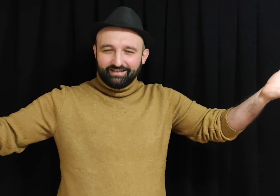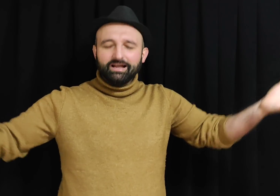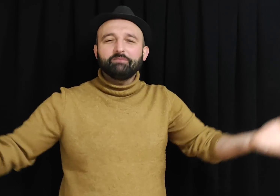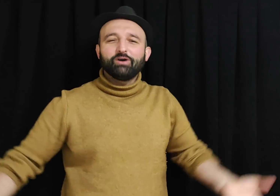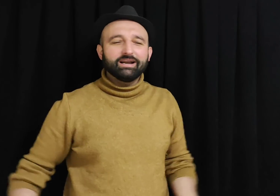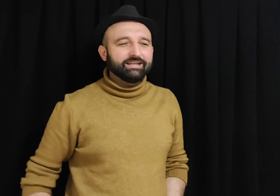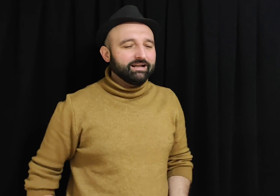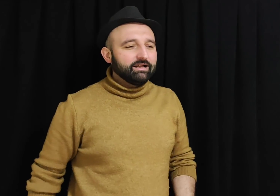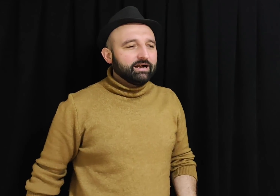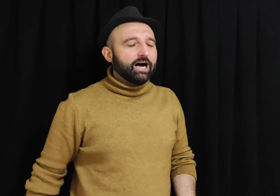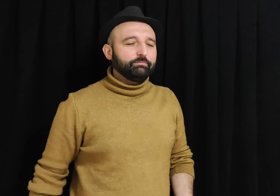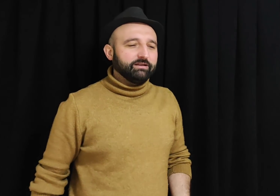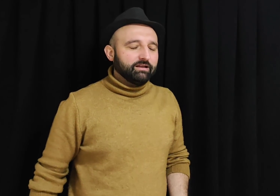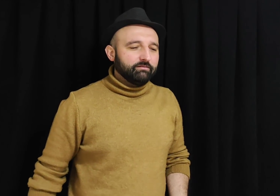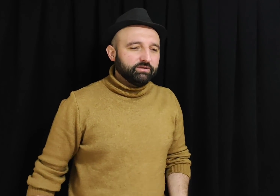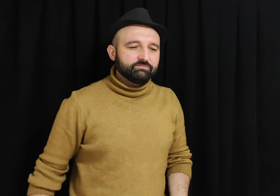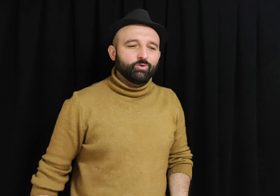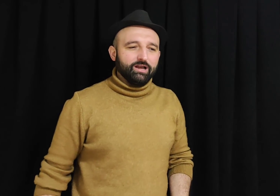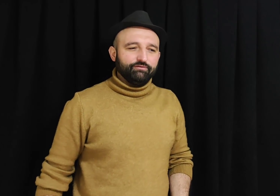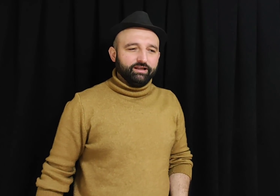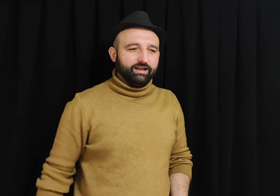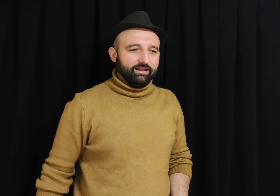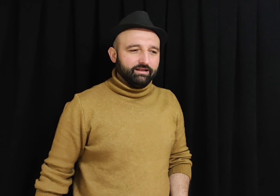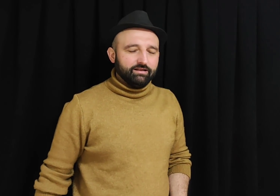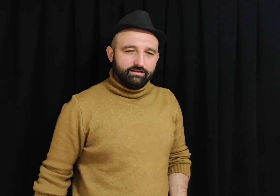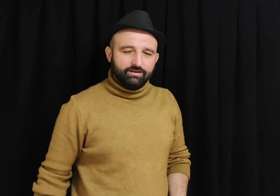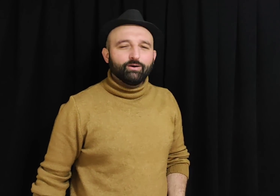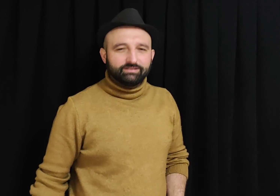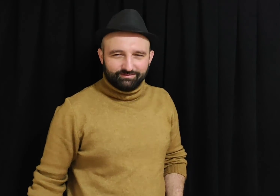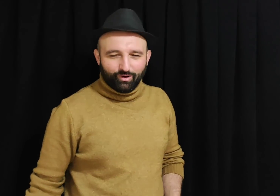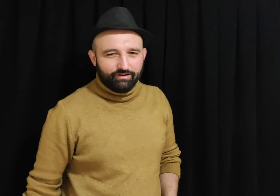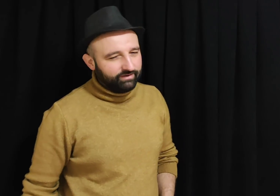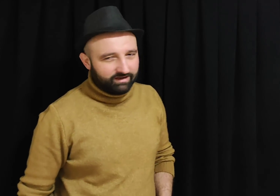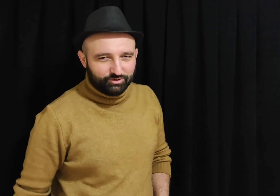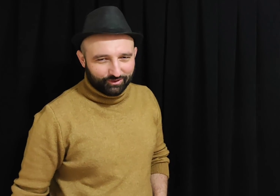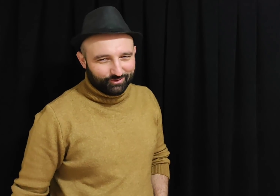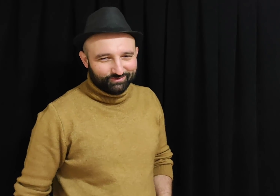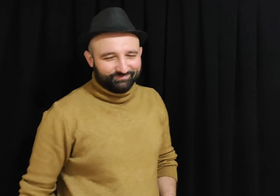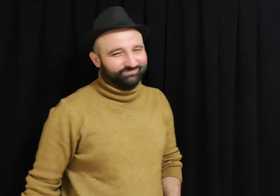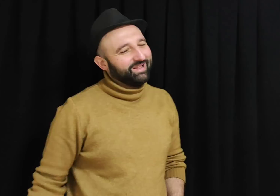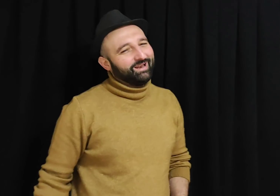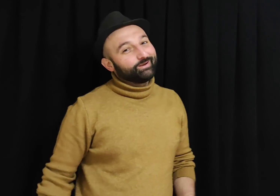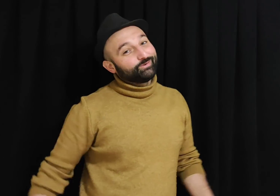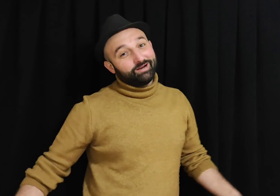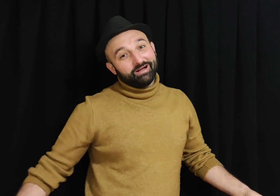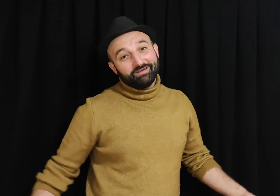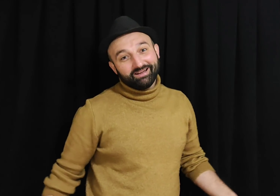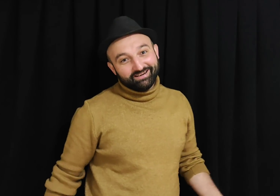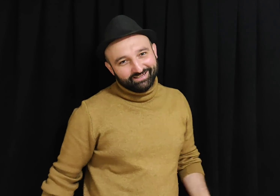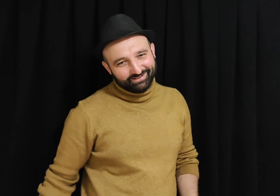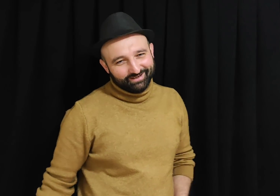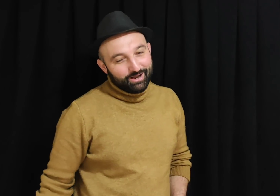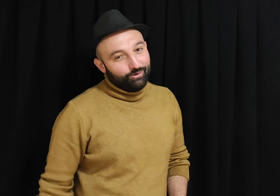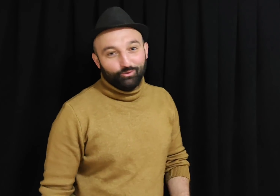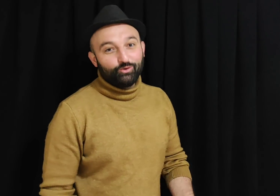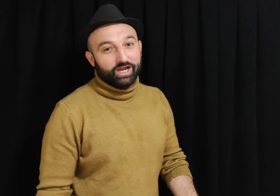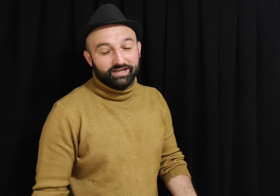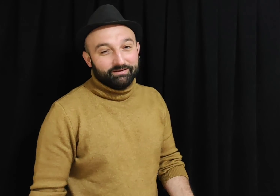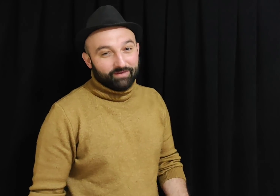Ha bu arada abi biz muhaliflere... Yok siz muhaliflere bir şey yok. Kusura bakmayın kardeş. Ülkeyi